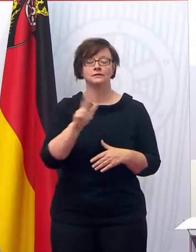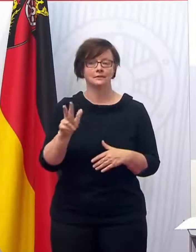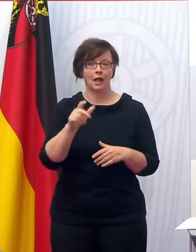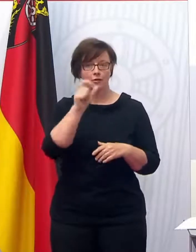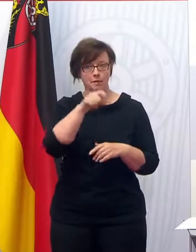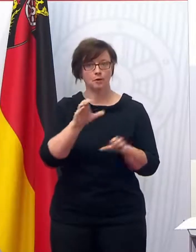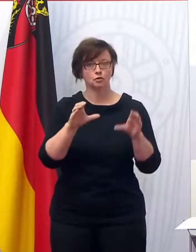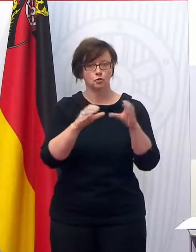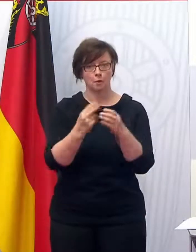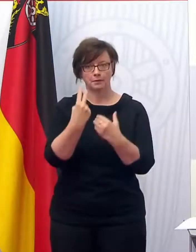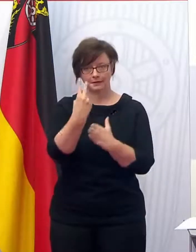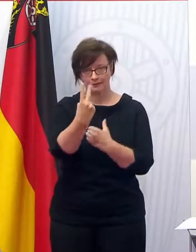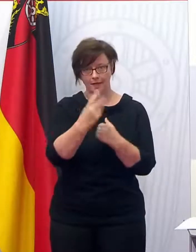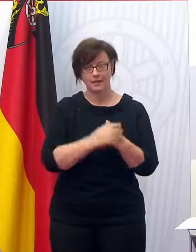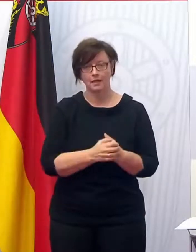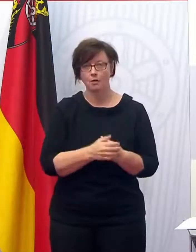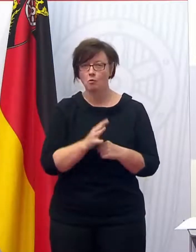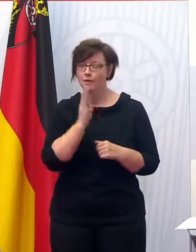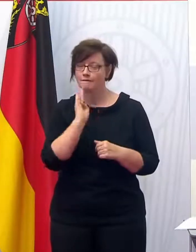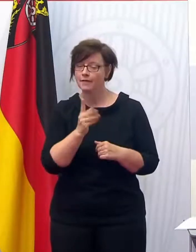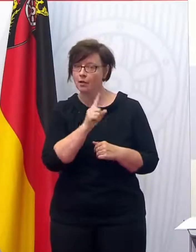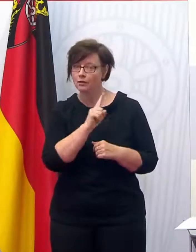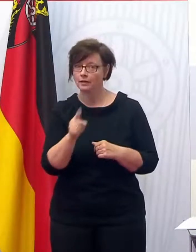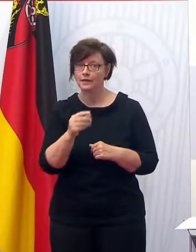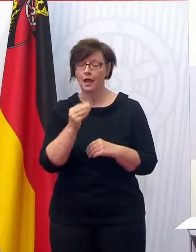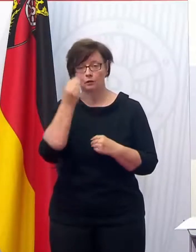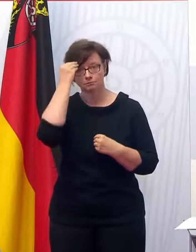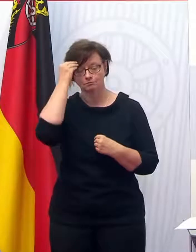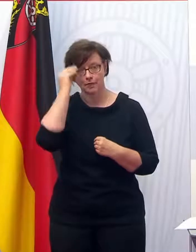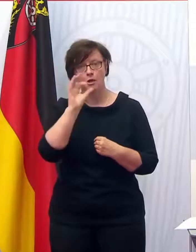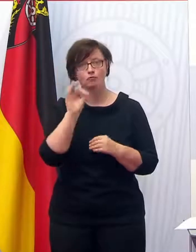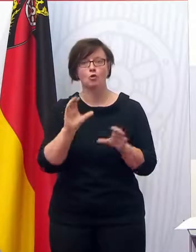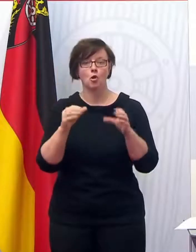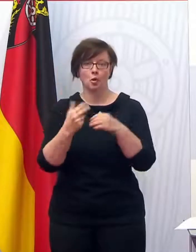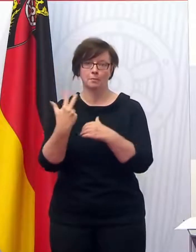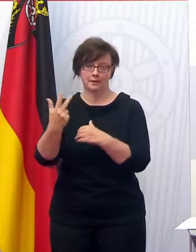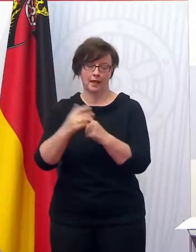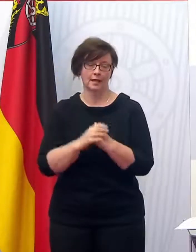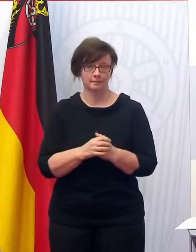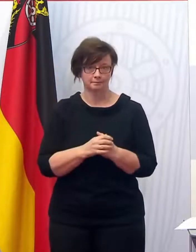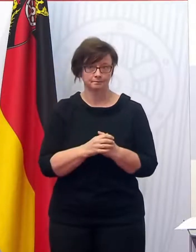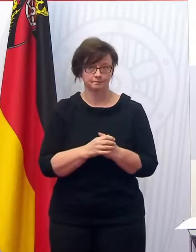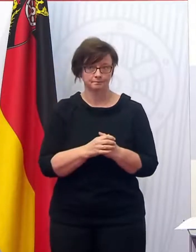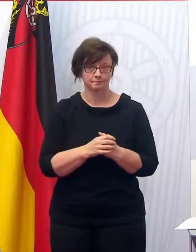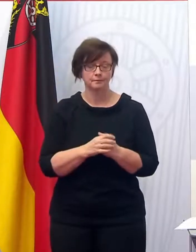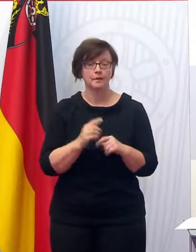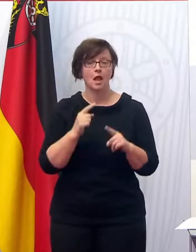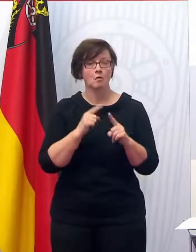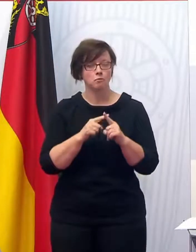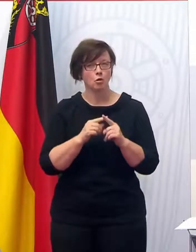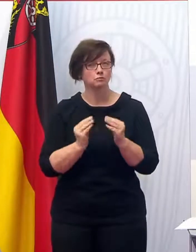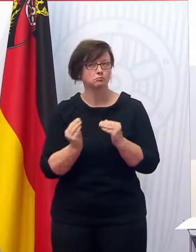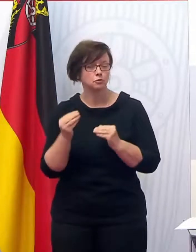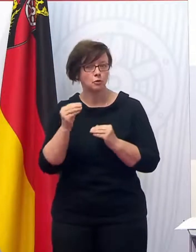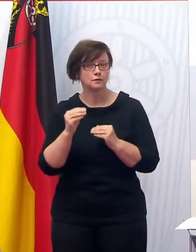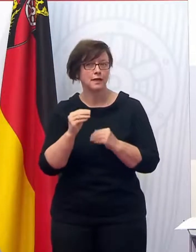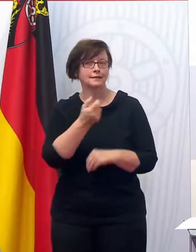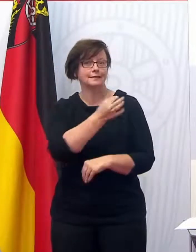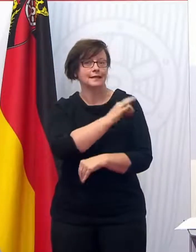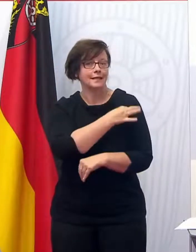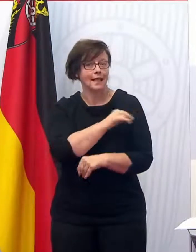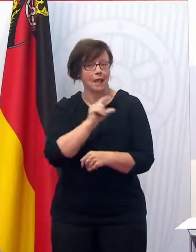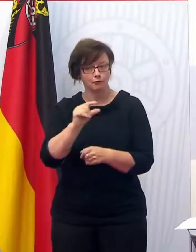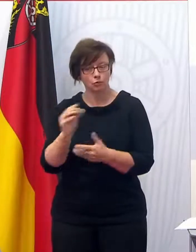Priorität Gruppe 2 gehabt und wir haben etwa 400.000 registriert in der Priorität Gruppe 3. Also mit den zusätzlichen Impfdosen rechnen wir damit, dass es schnell